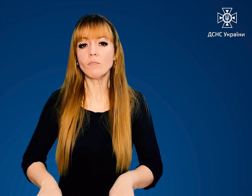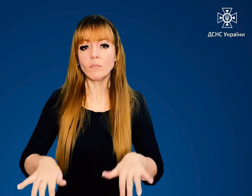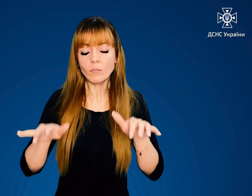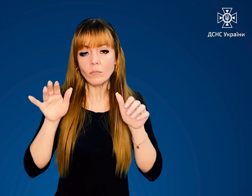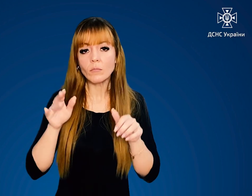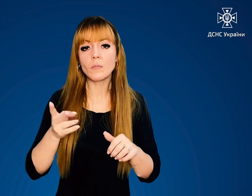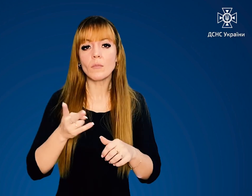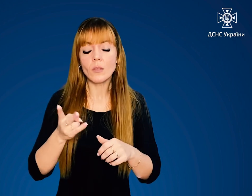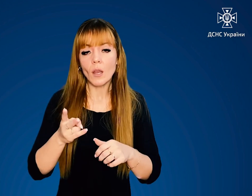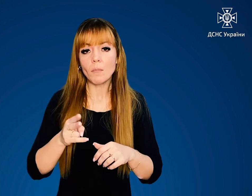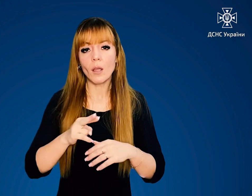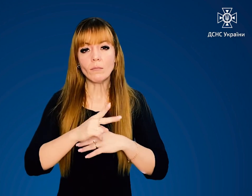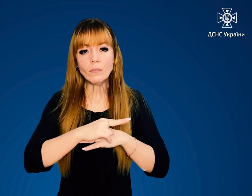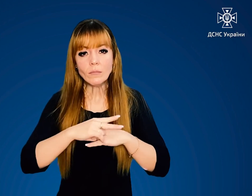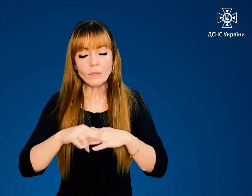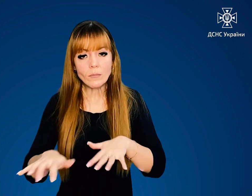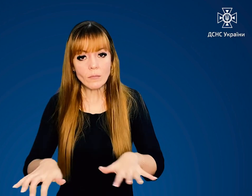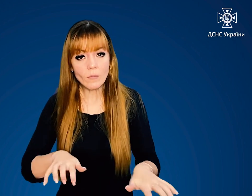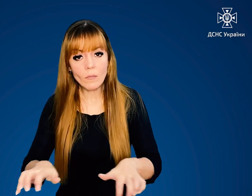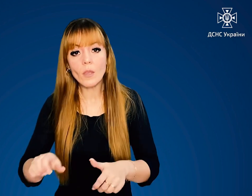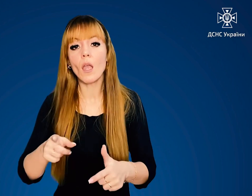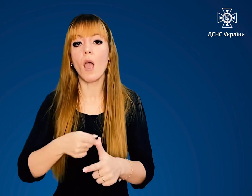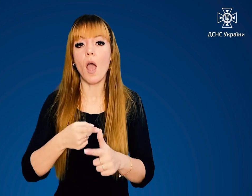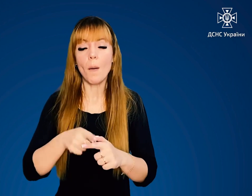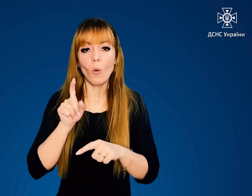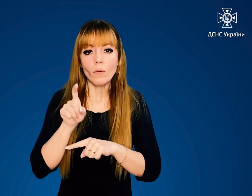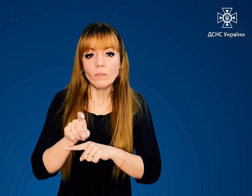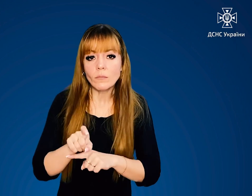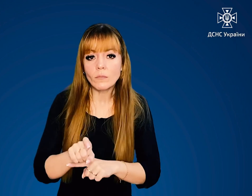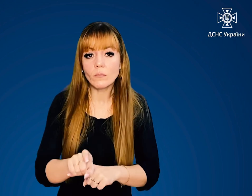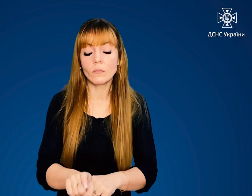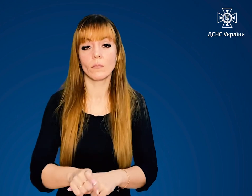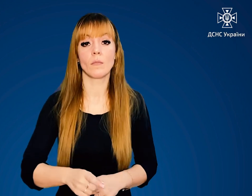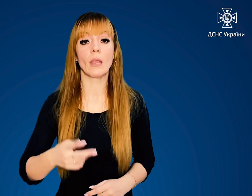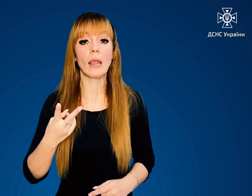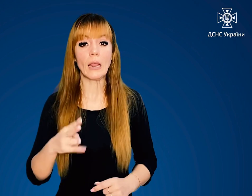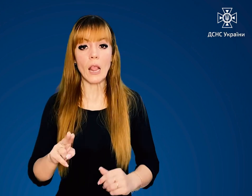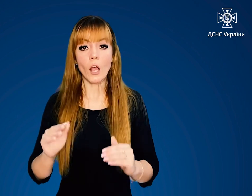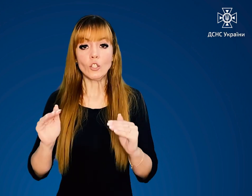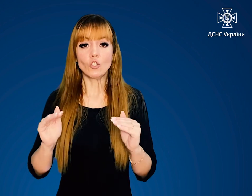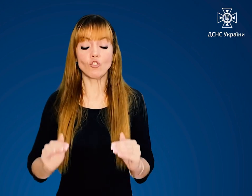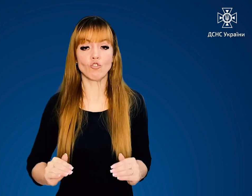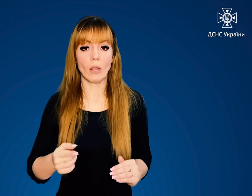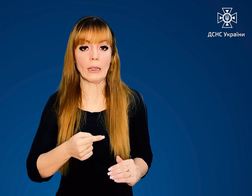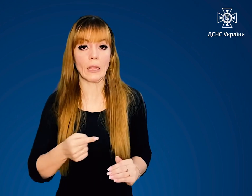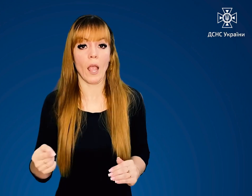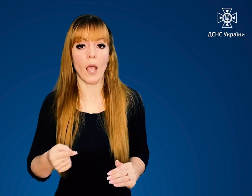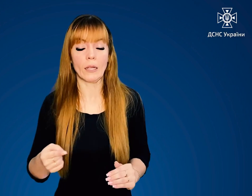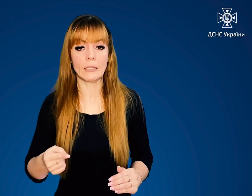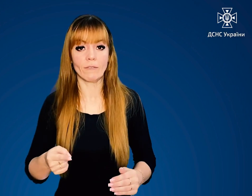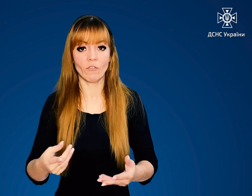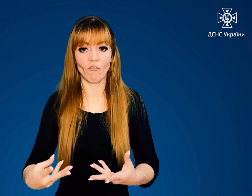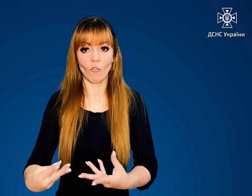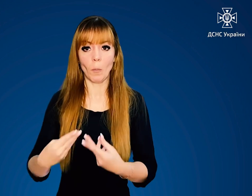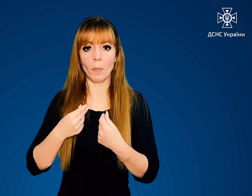поповськом або пригинаючись. Для зниження негативного впливу небезпечних факторів